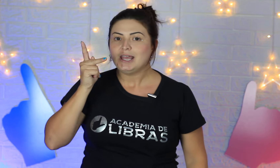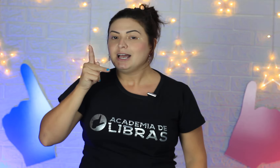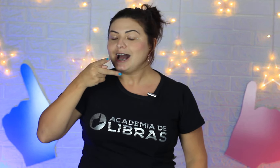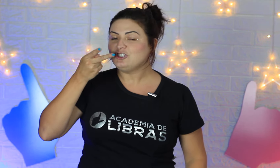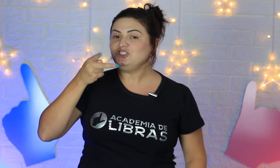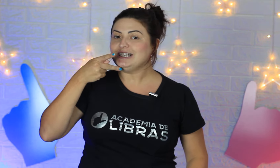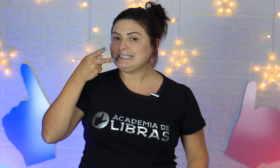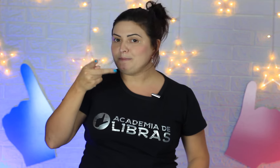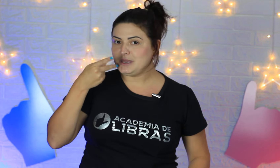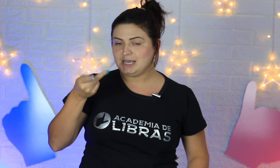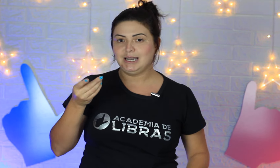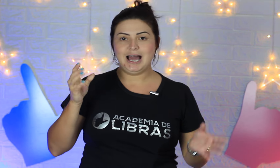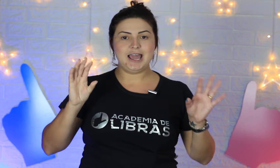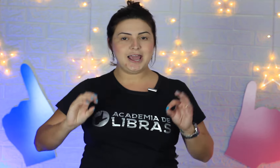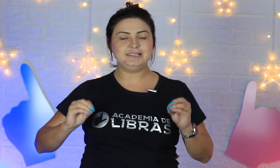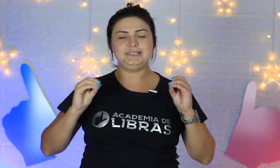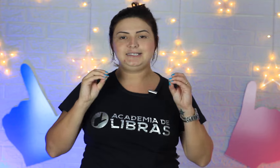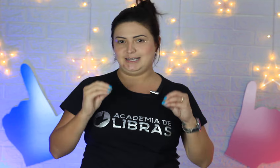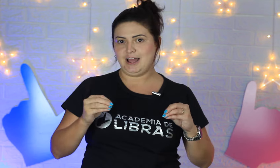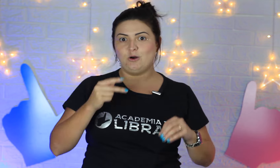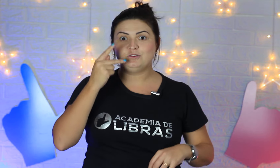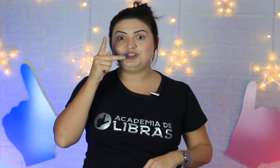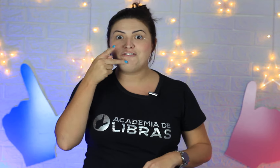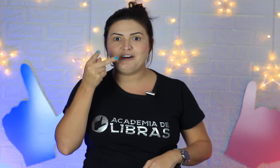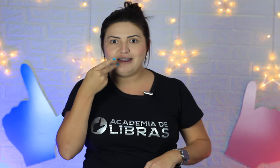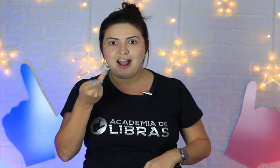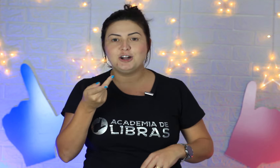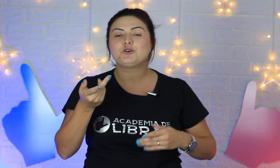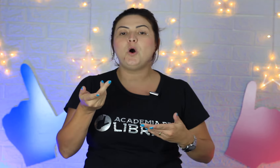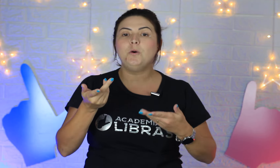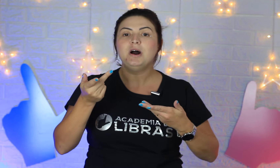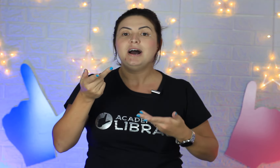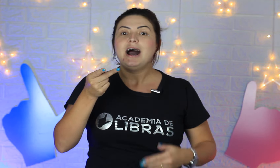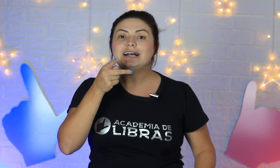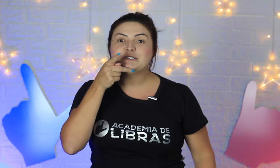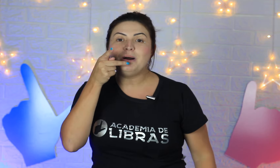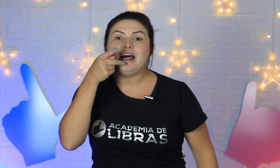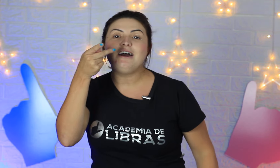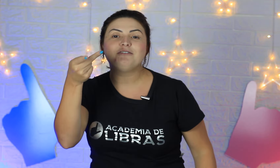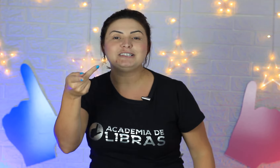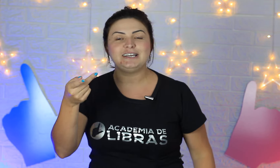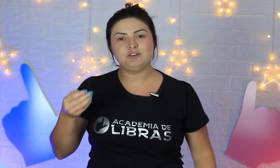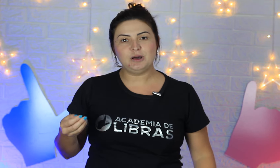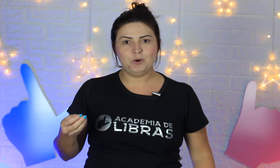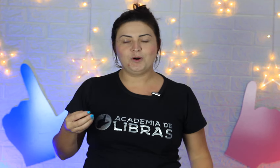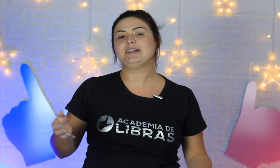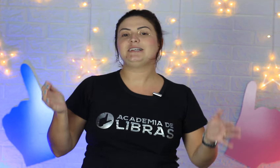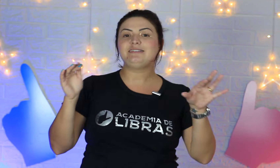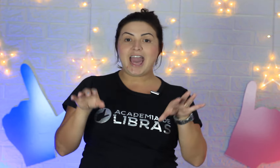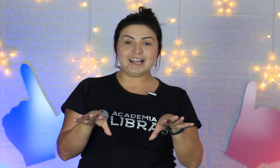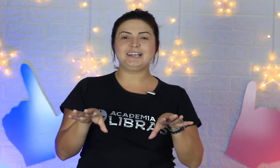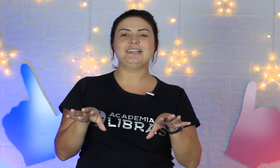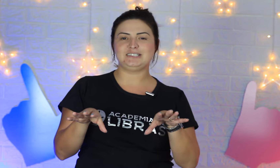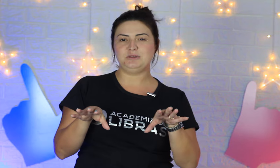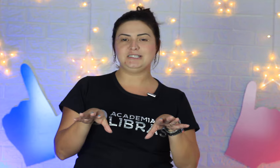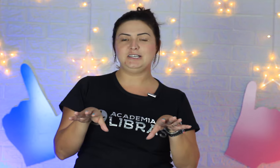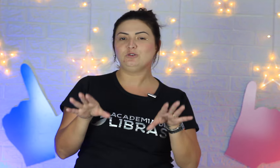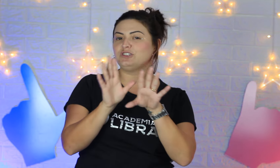A gente assimila esse sinal de falar com as palavras saindo da boca. Essa técnica da assimilação nos